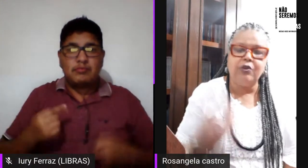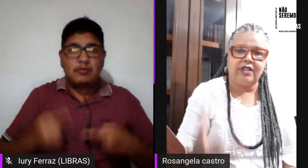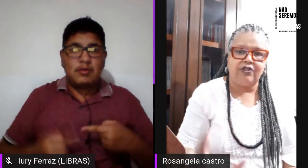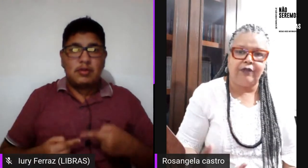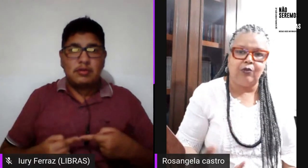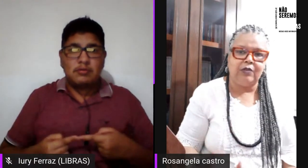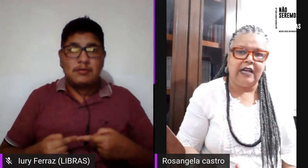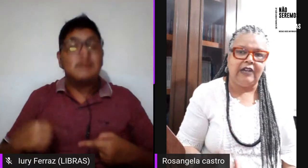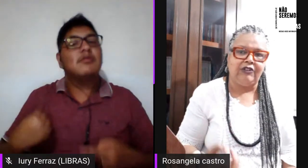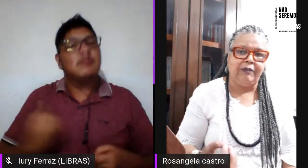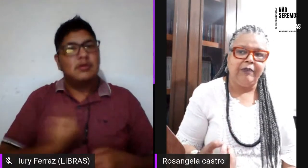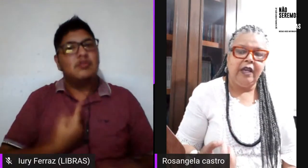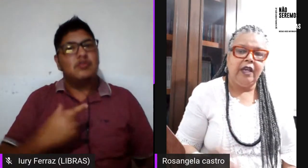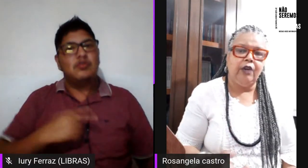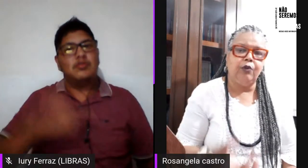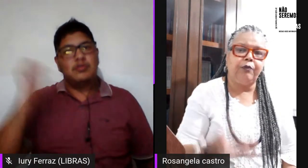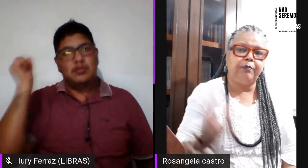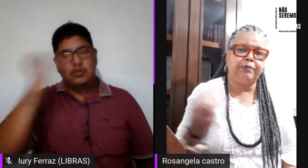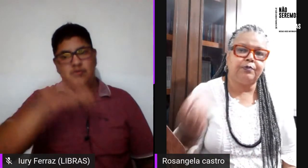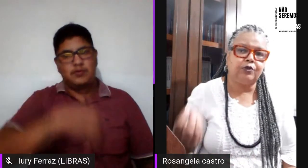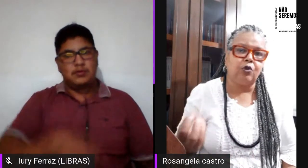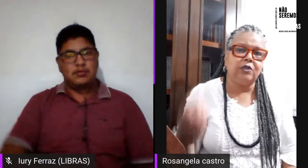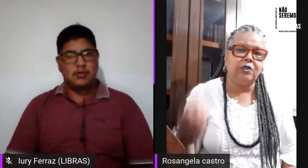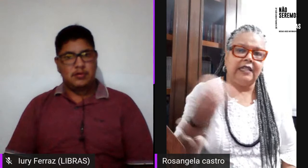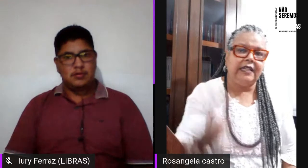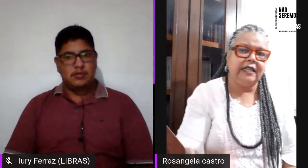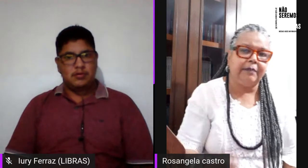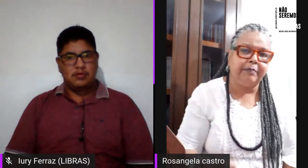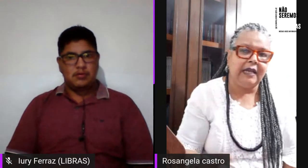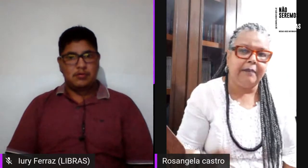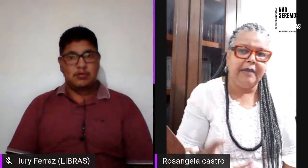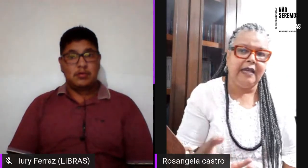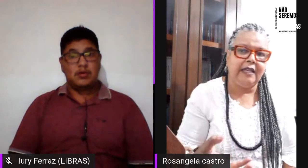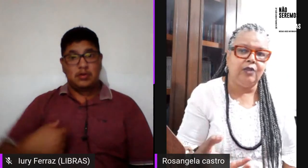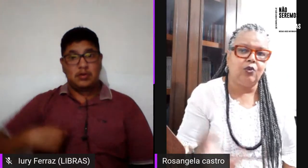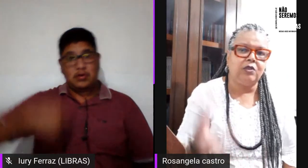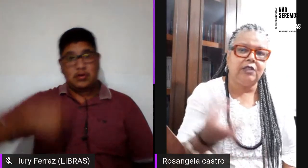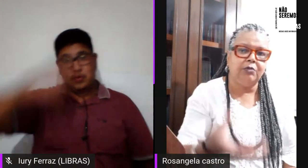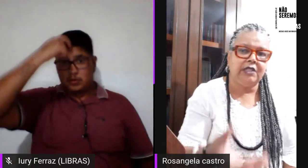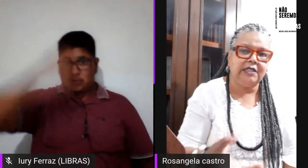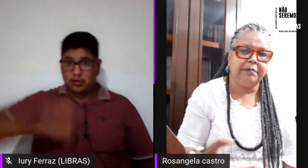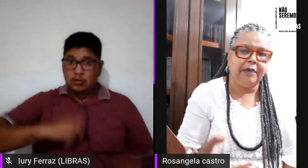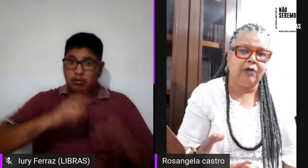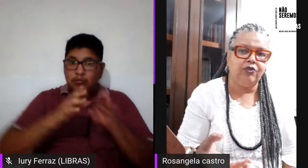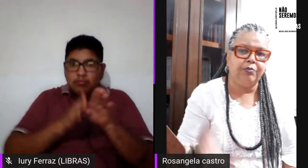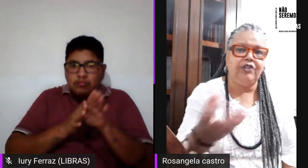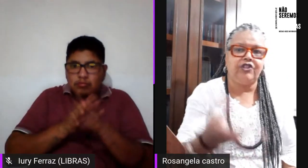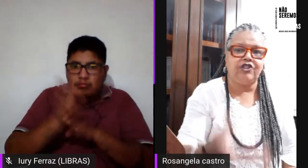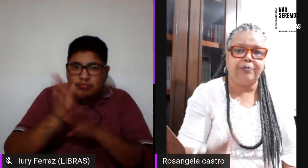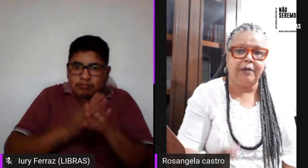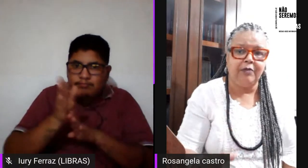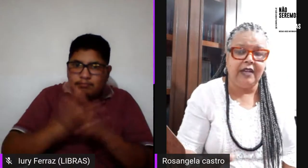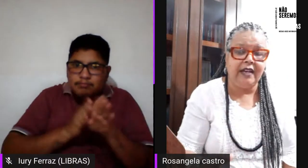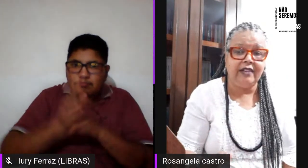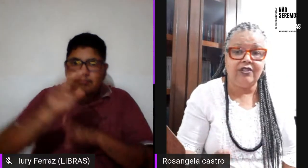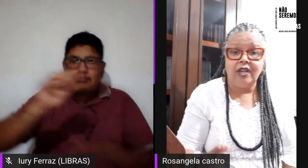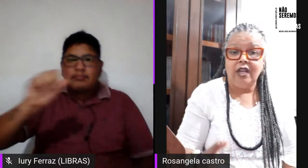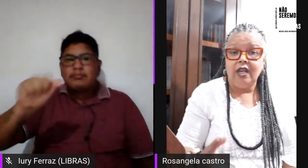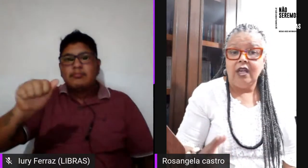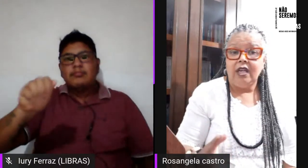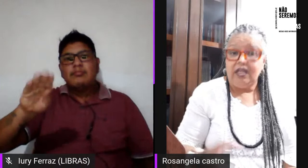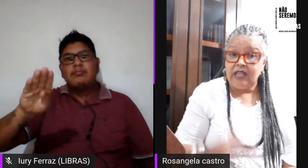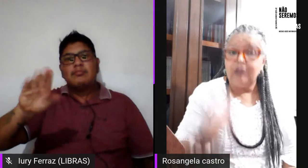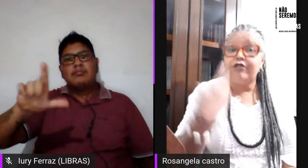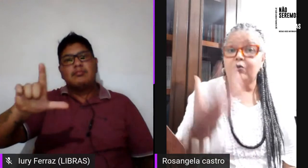tem muito essa dificuldade. Eu sou conselheira pela ABL no Conselho Municipal de Políticas para Mulheres